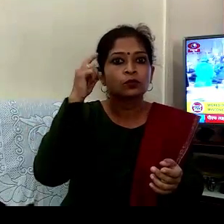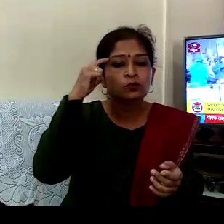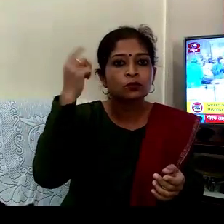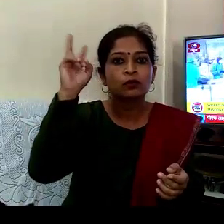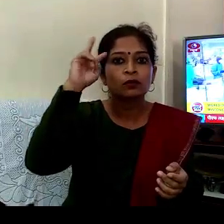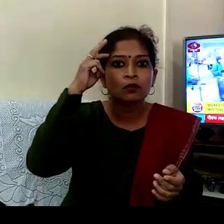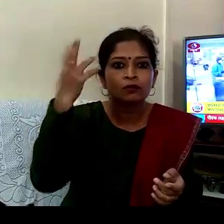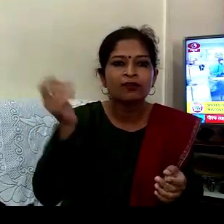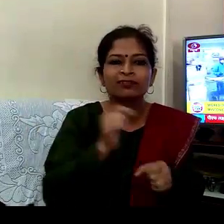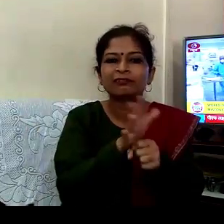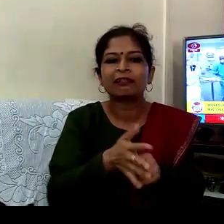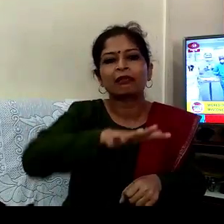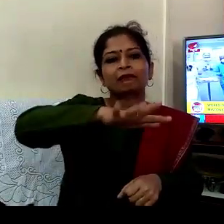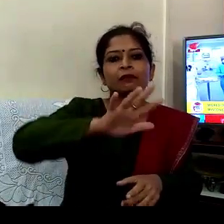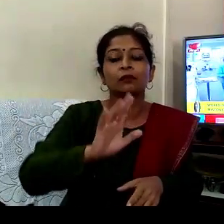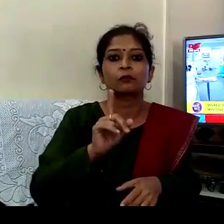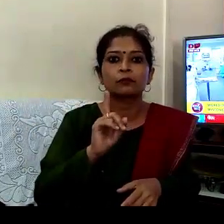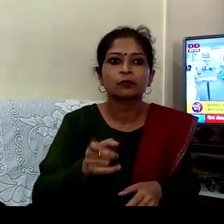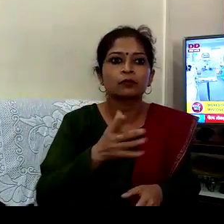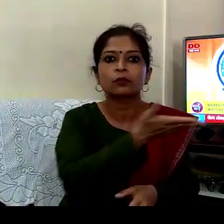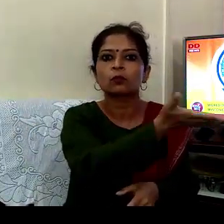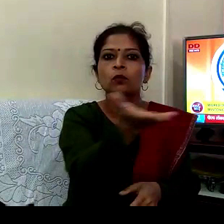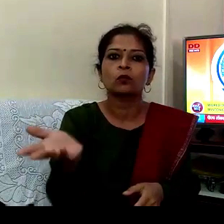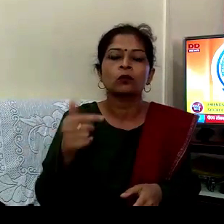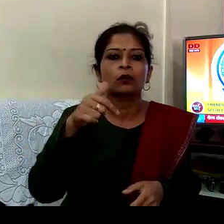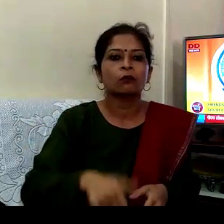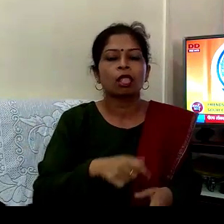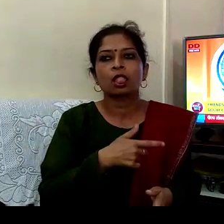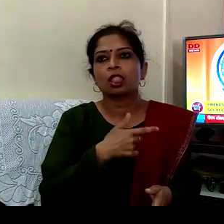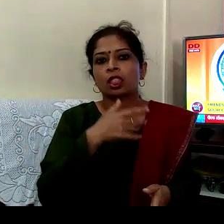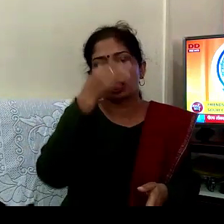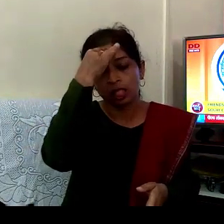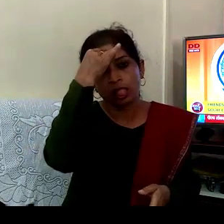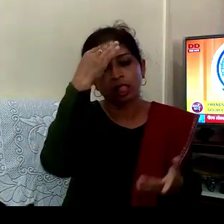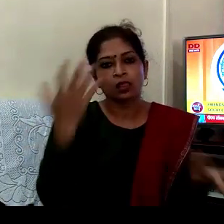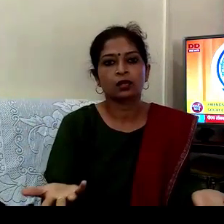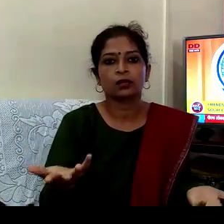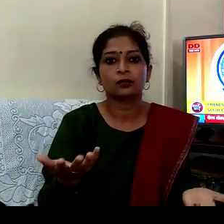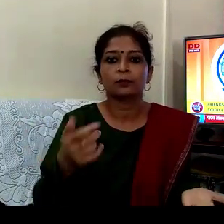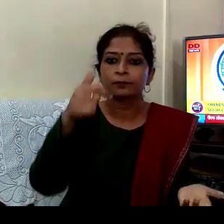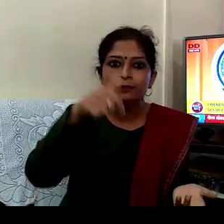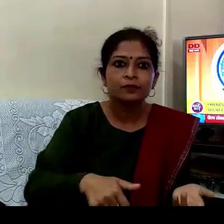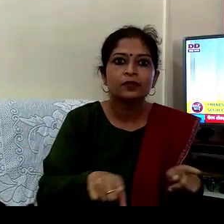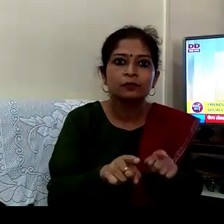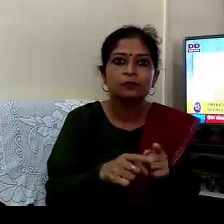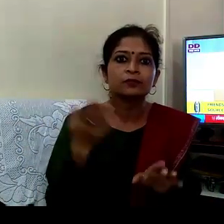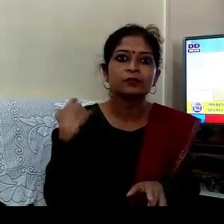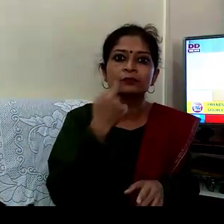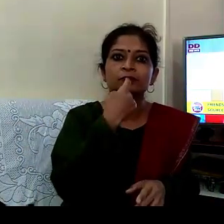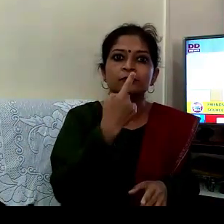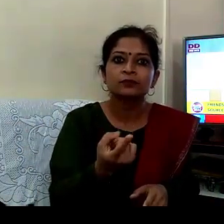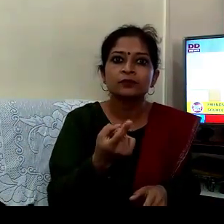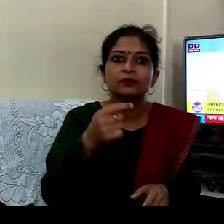آج یہ سب پرتہ رہے ہیں ساتھیوں ہمارے یہاں کہا گیا ہے